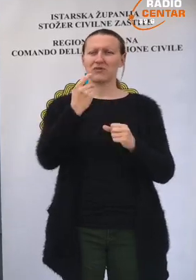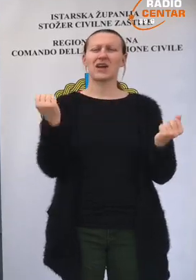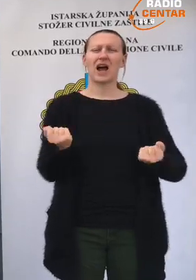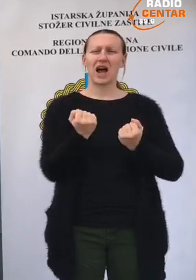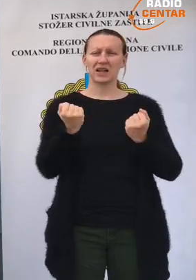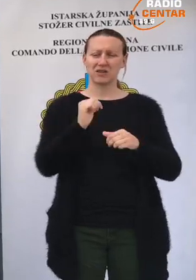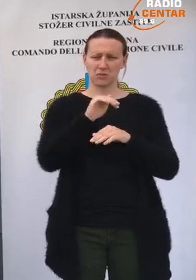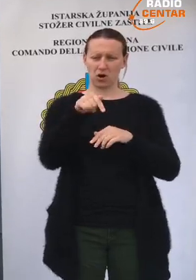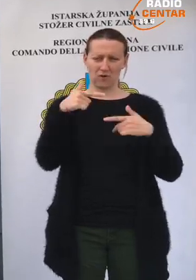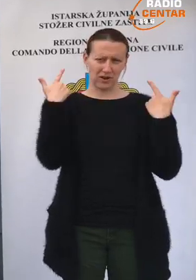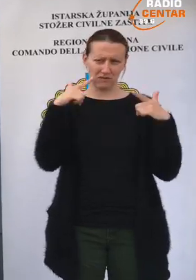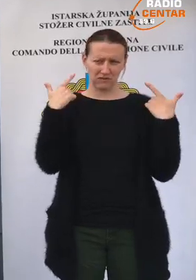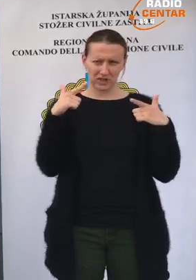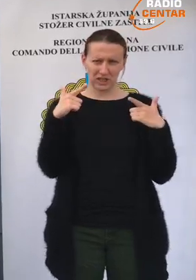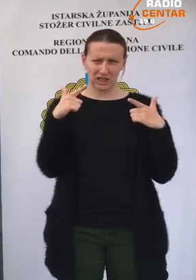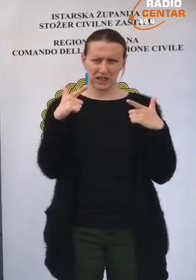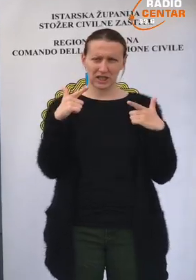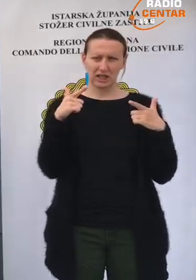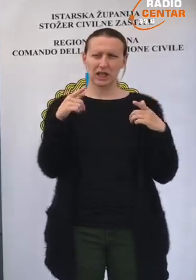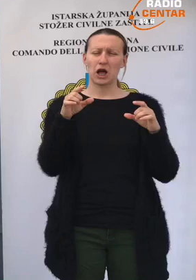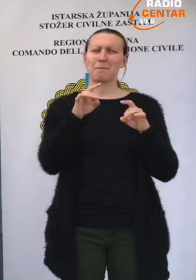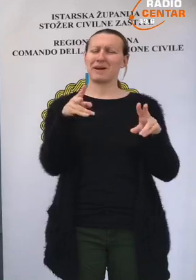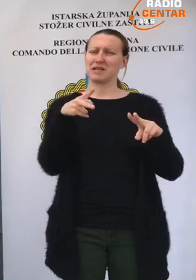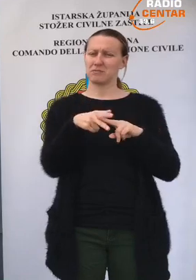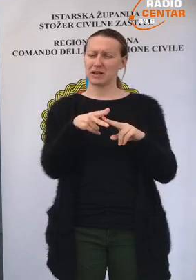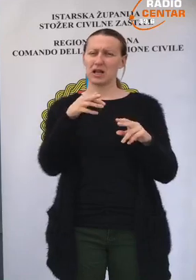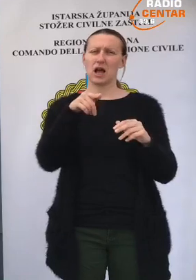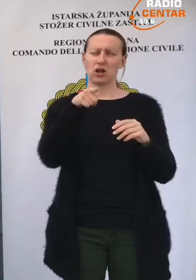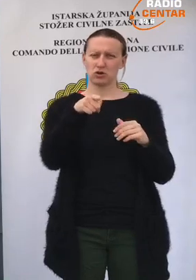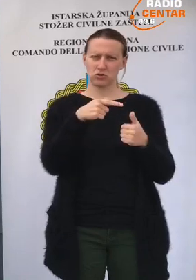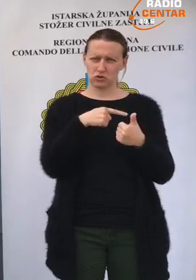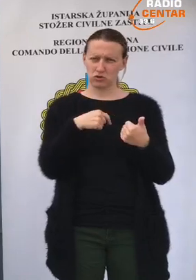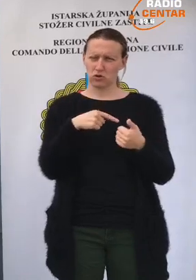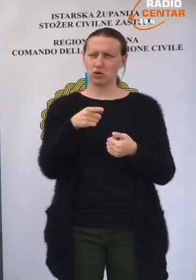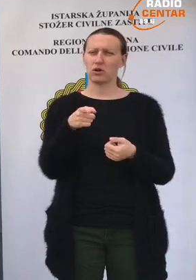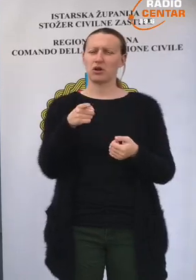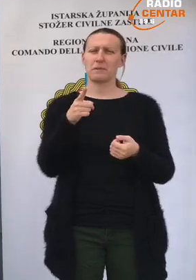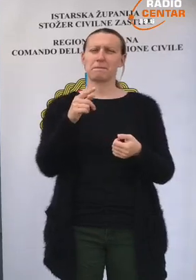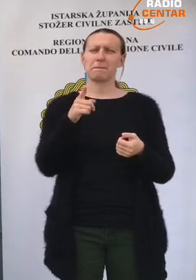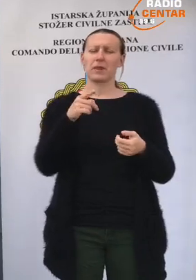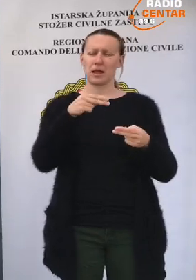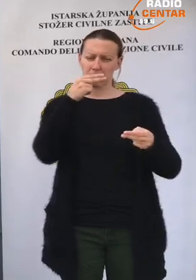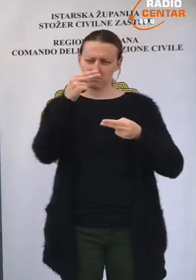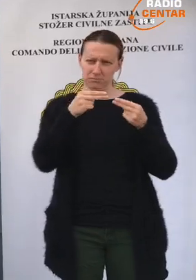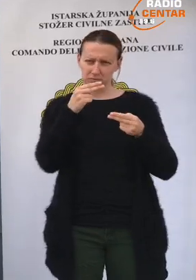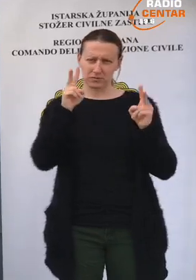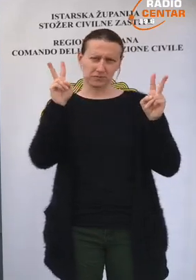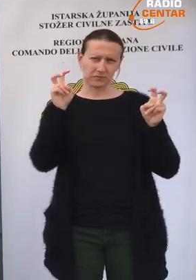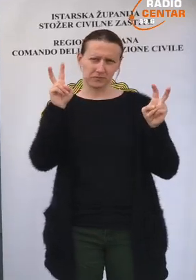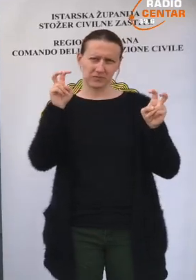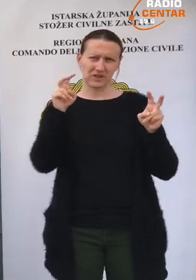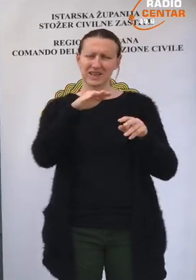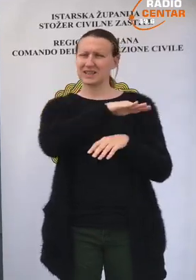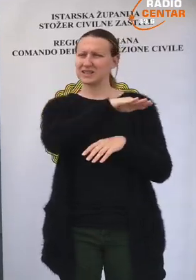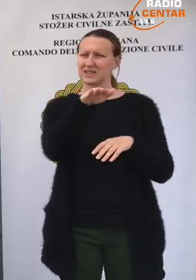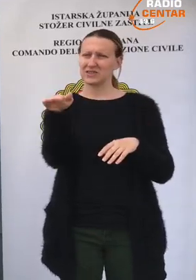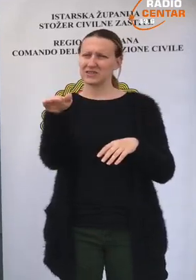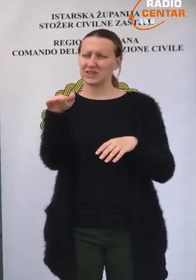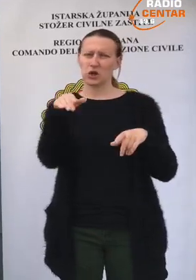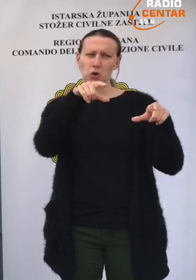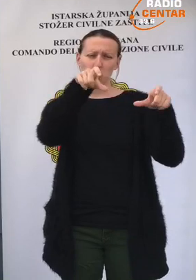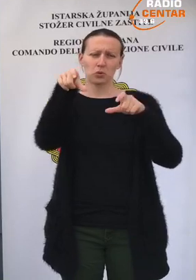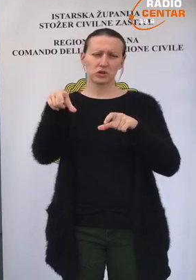dvi aktivnosti preko ovog vikenda bez prestanka, a to je znači obrada pod navodnicima svih